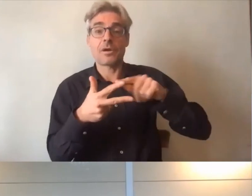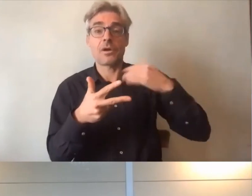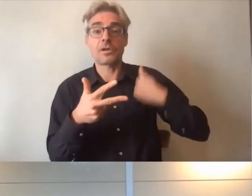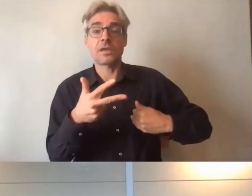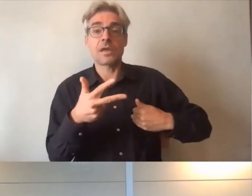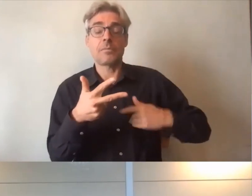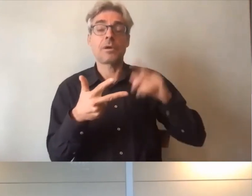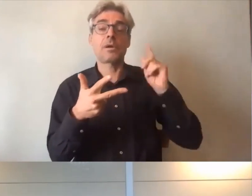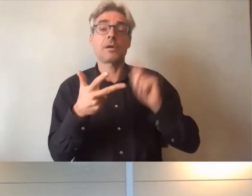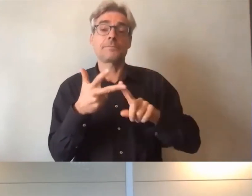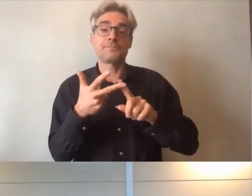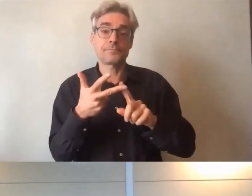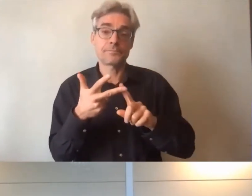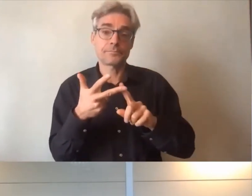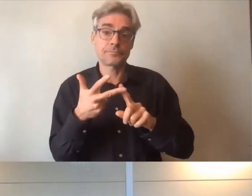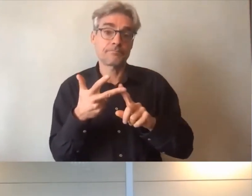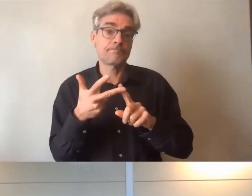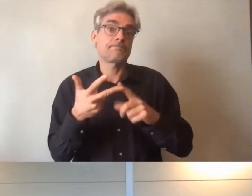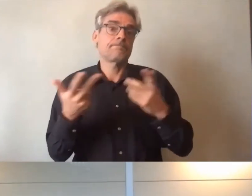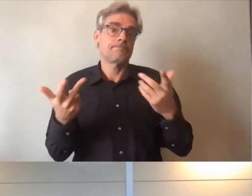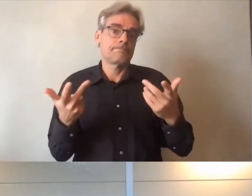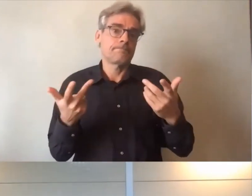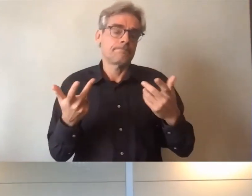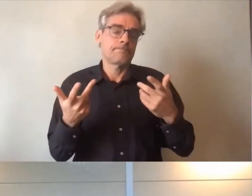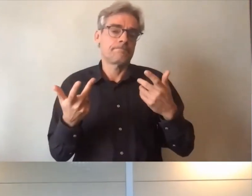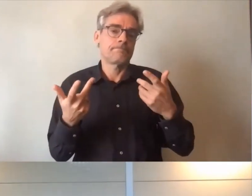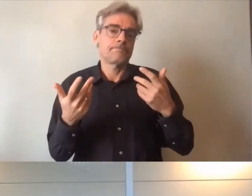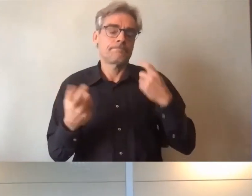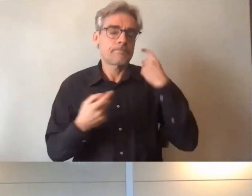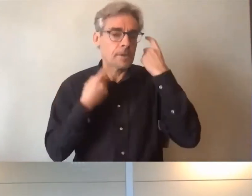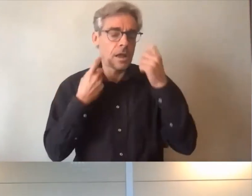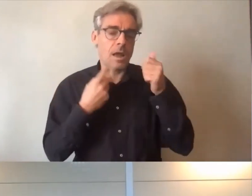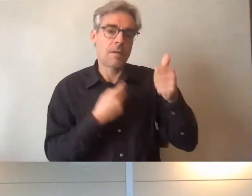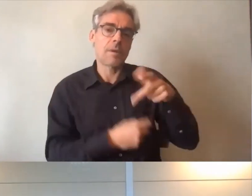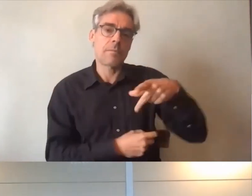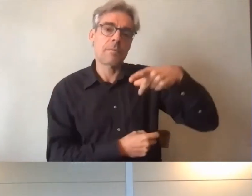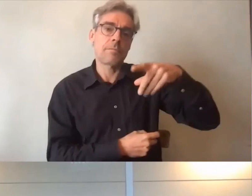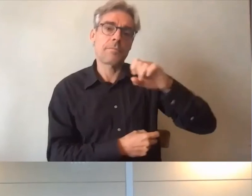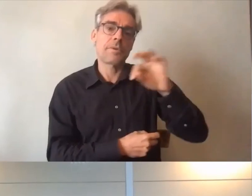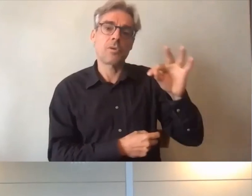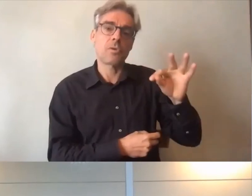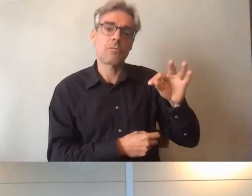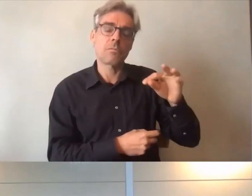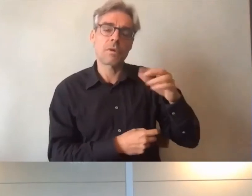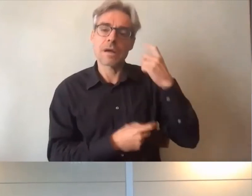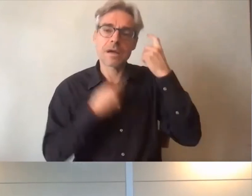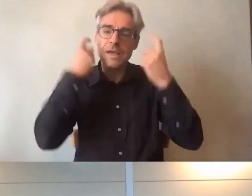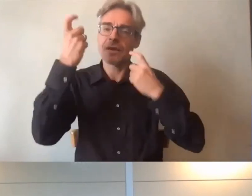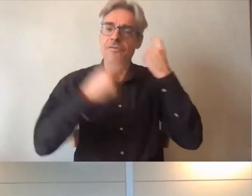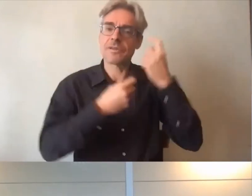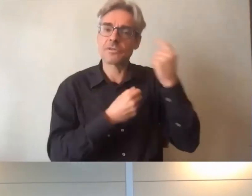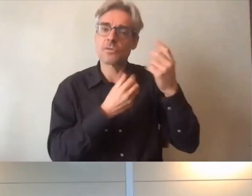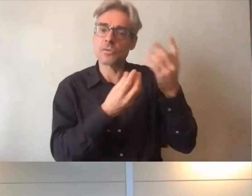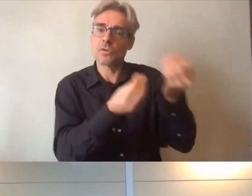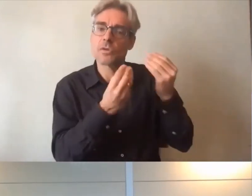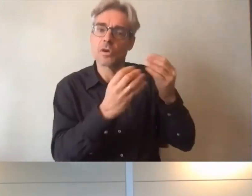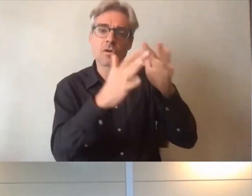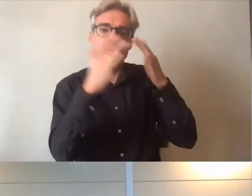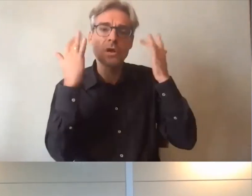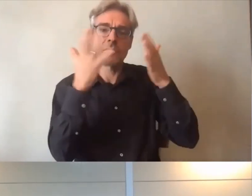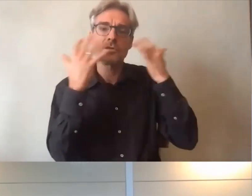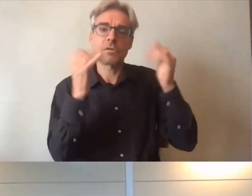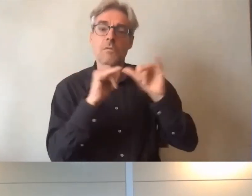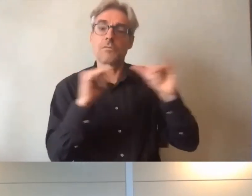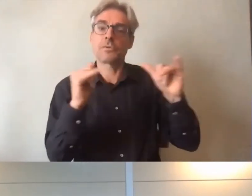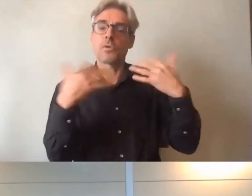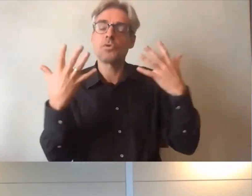handicapée est quelqu'un dont la réflexion a été pour la FIRA pour nous tous une stimulation tout à fait